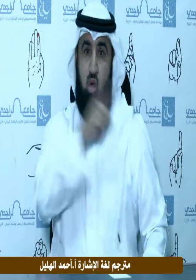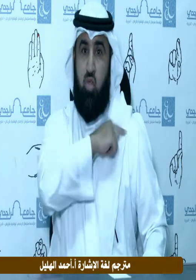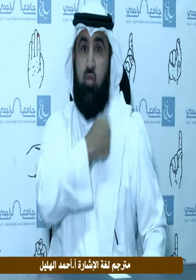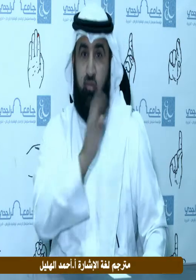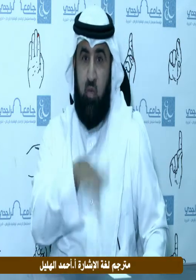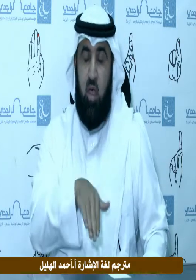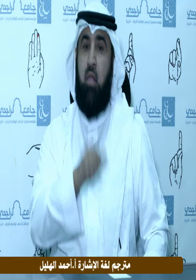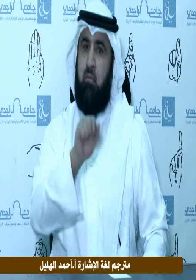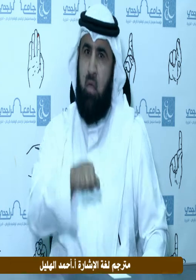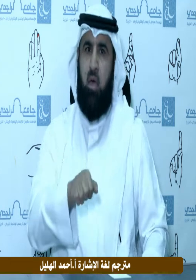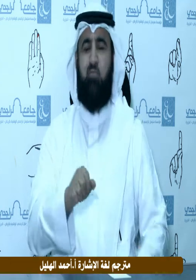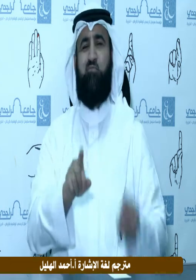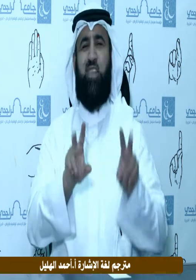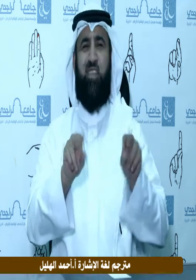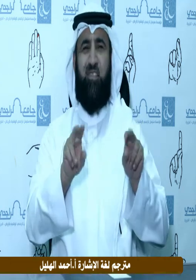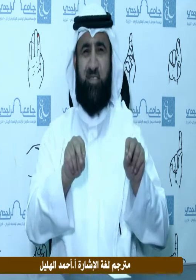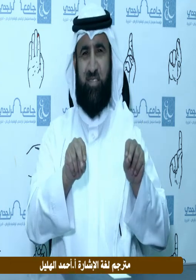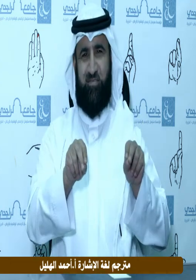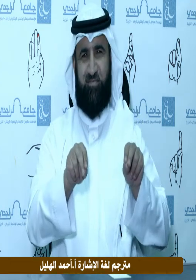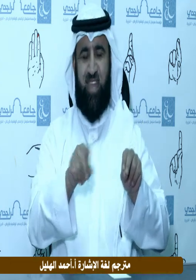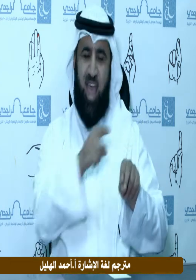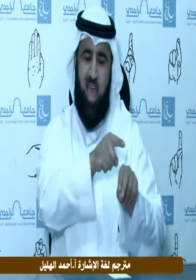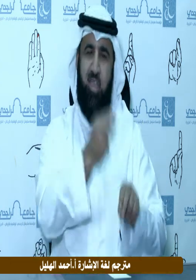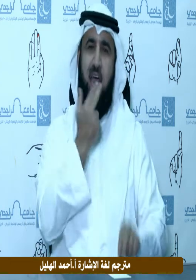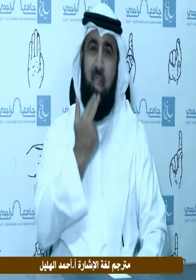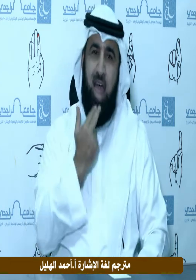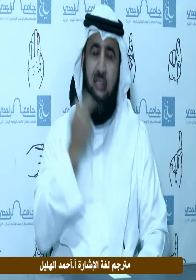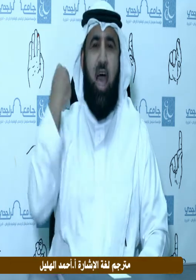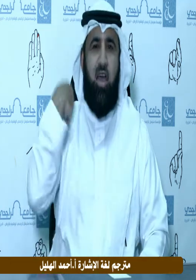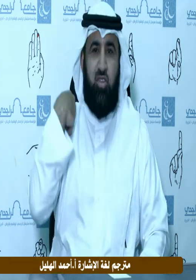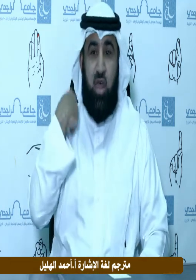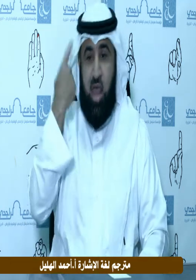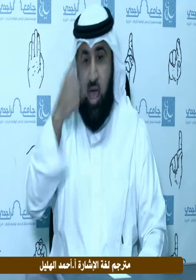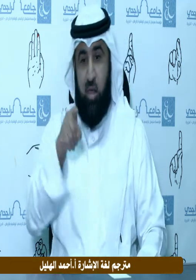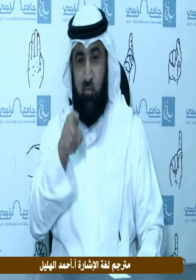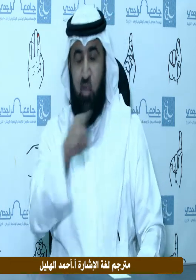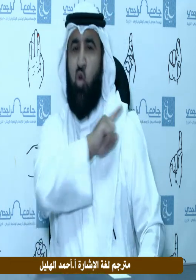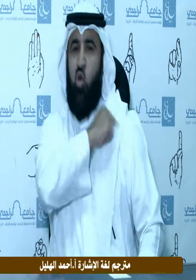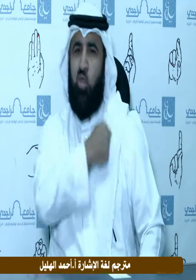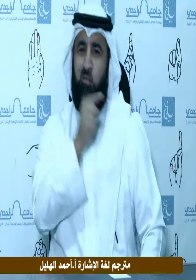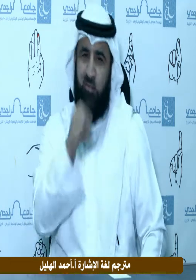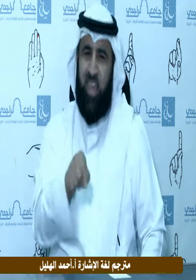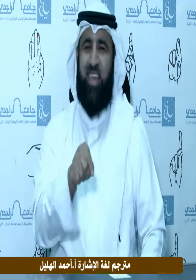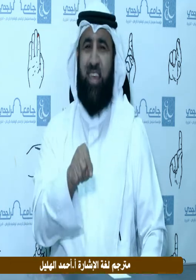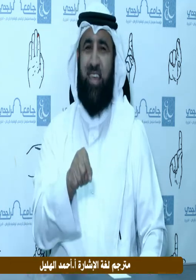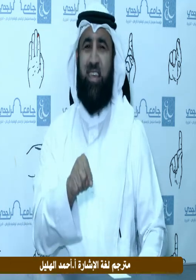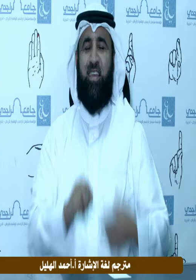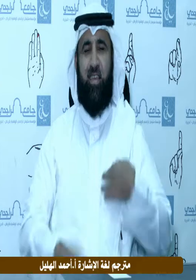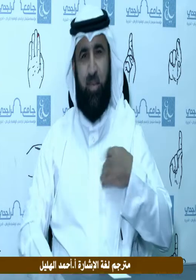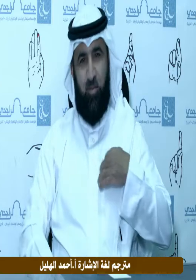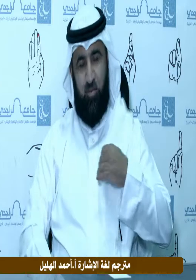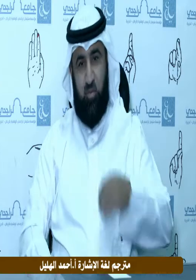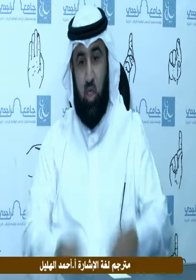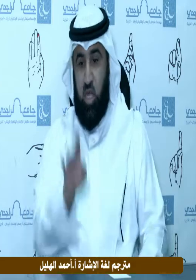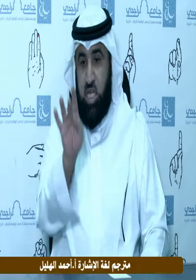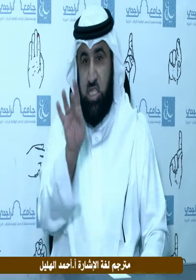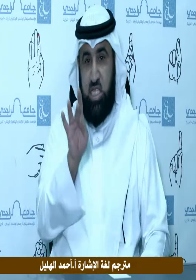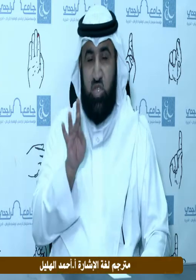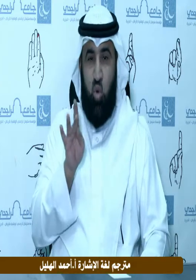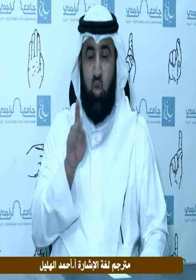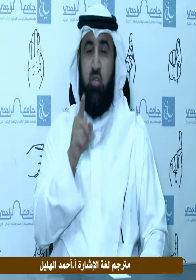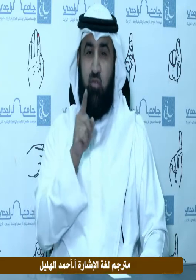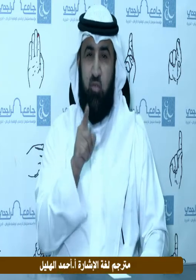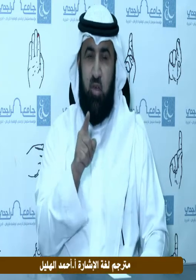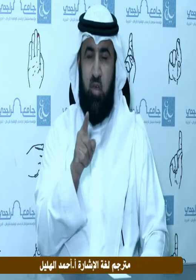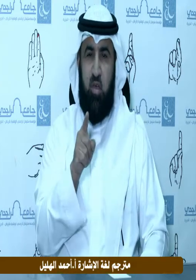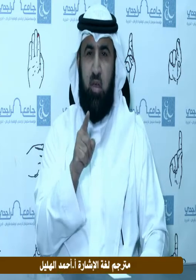قالوا بلى قال فكذلك إذا وضعها في حلال فله أجر والزواج عباد الله